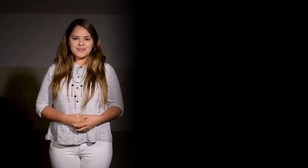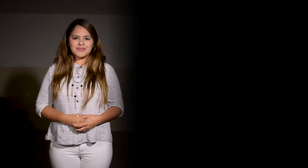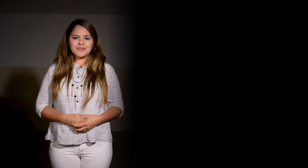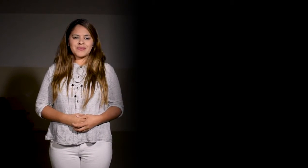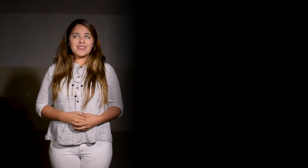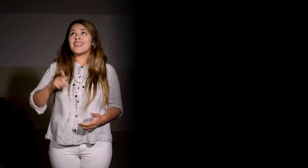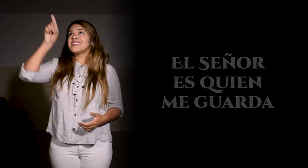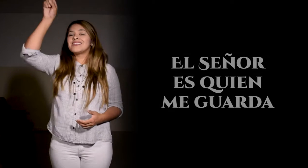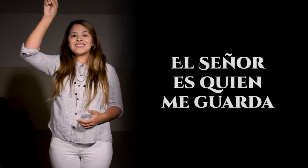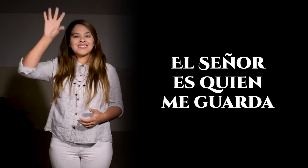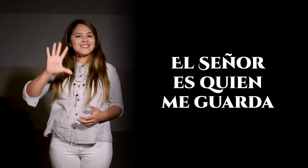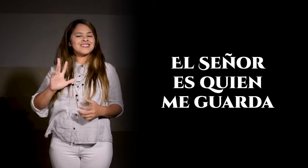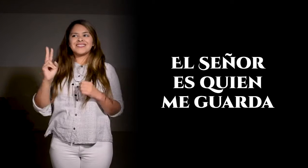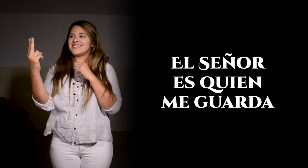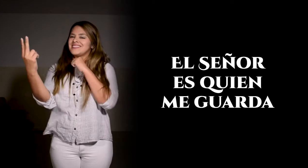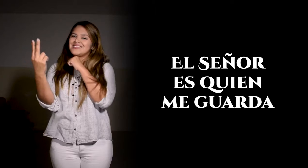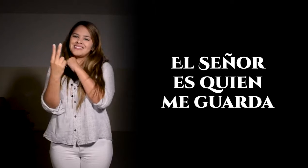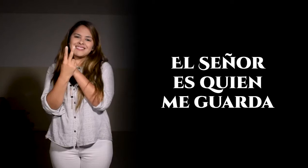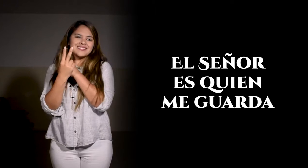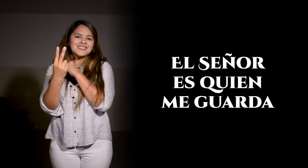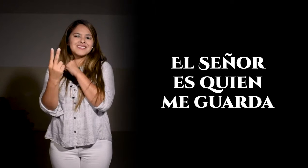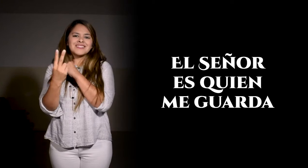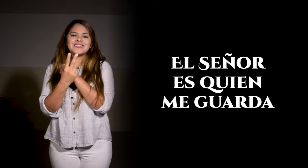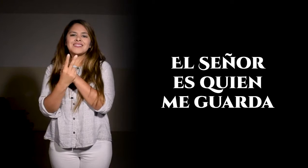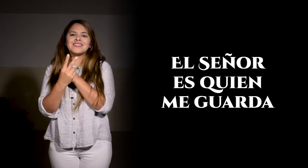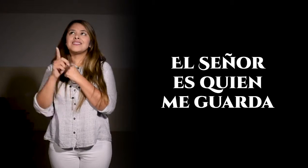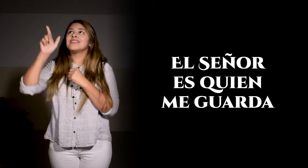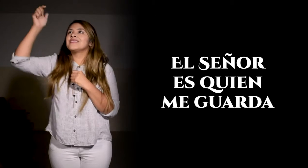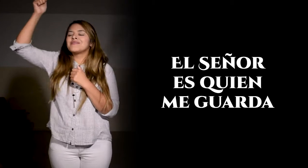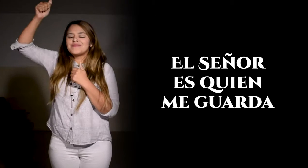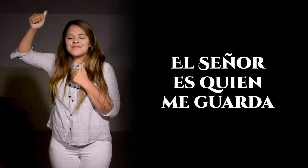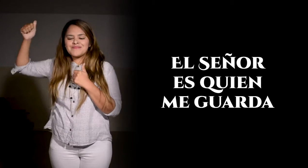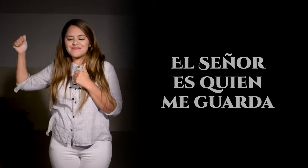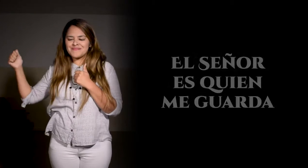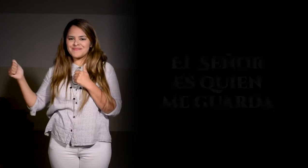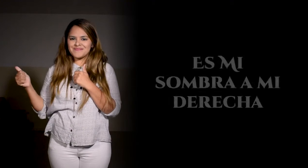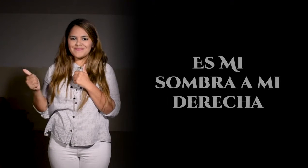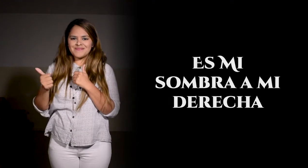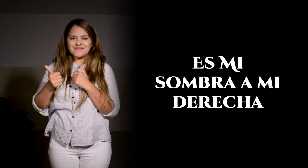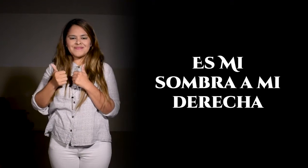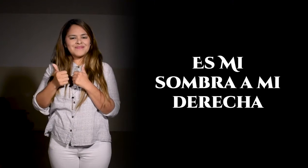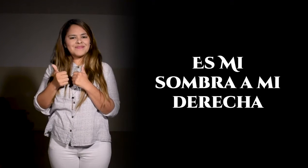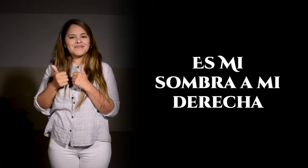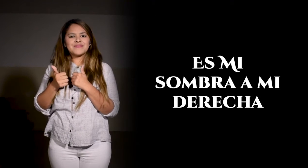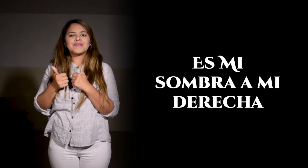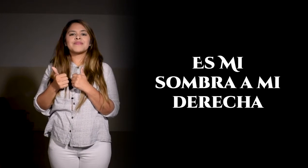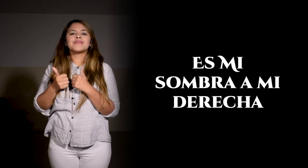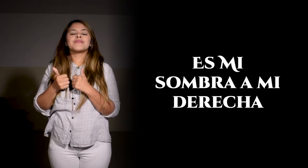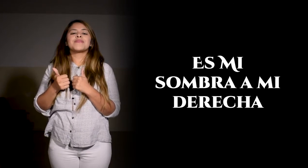el Señor es quien me guarda es mi sombra mi derecha